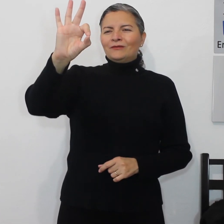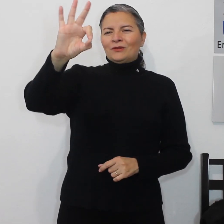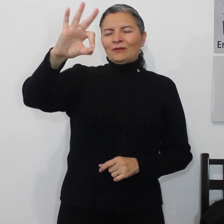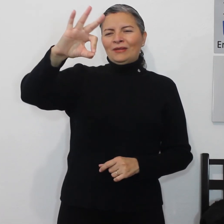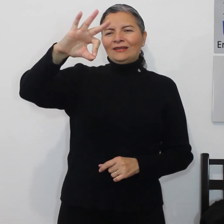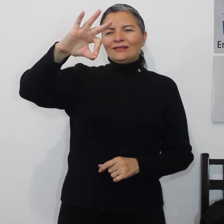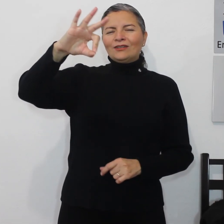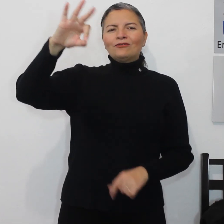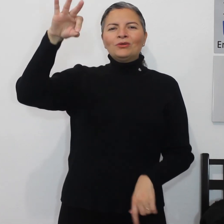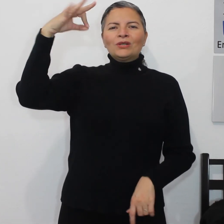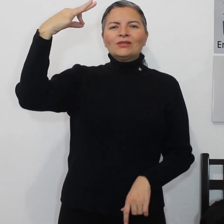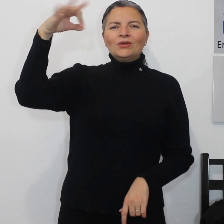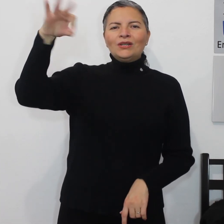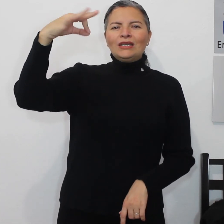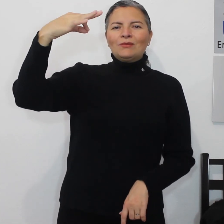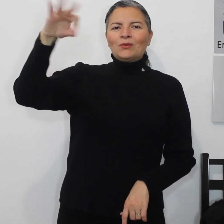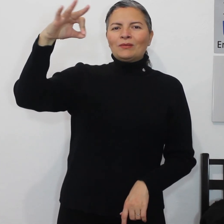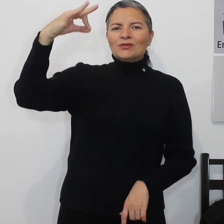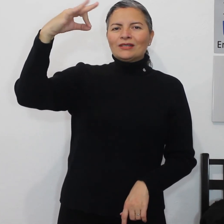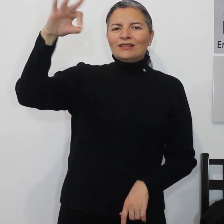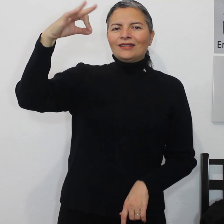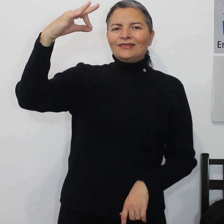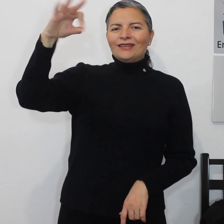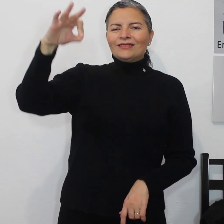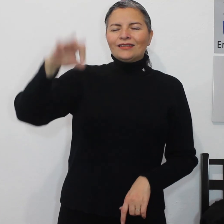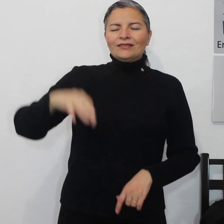Nuevamente esta configuración y movemos hacia delante y hacia atrás.